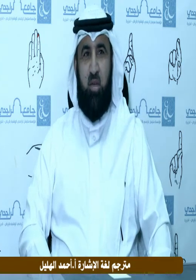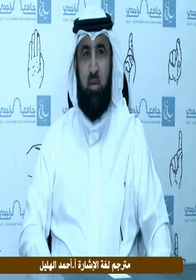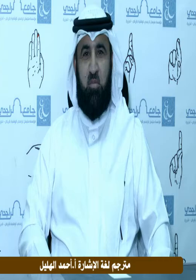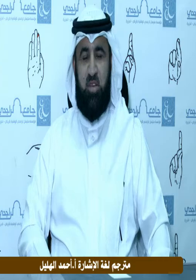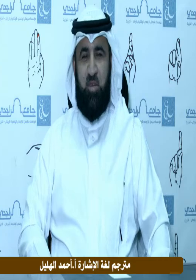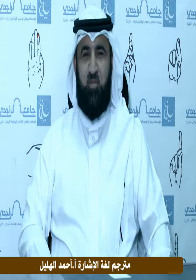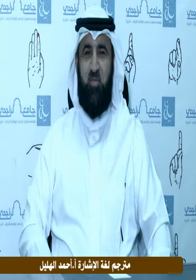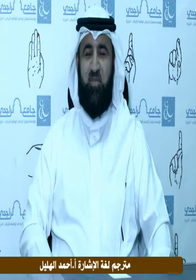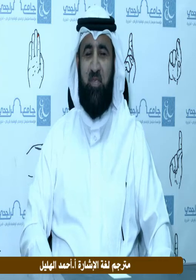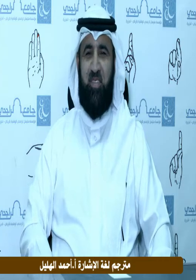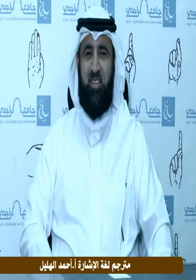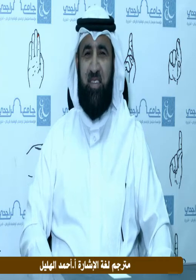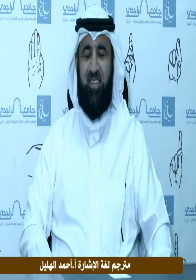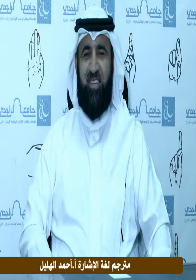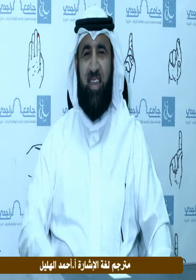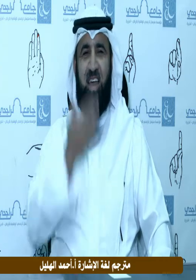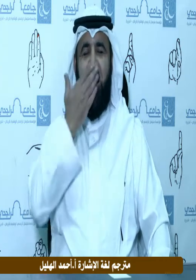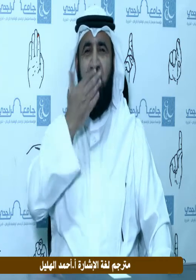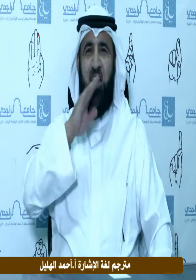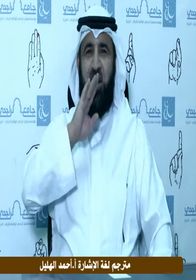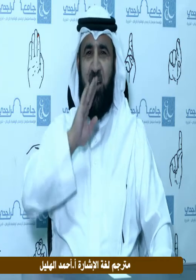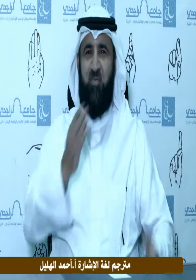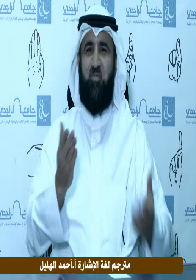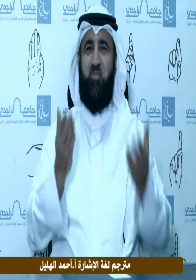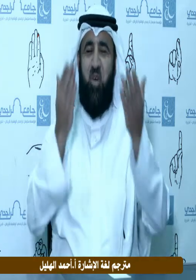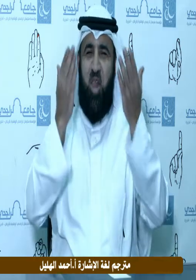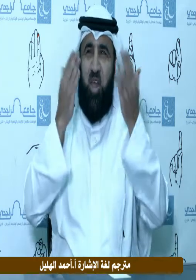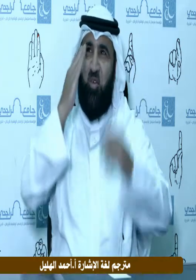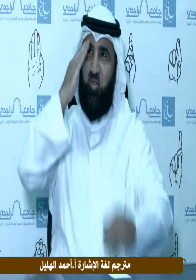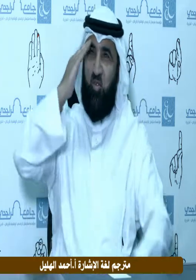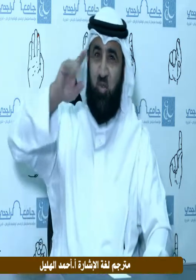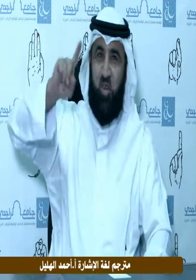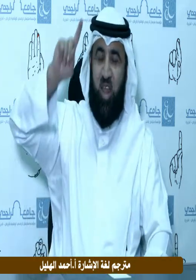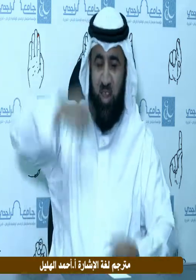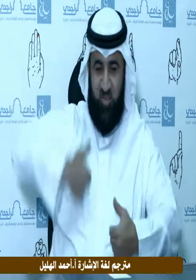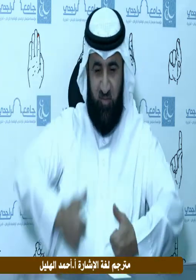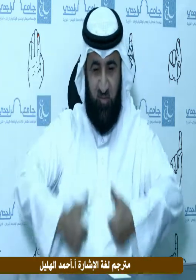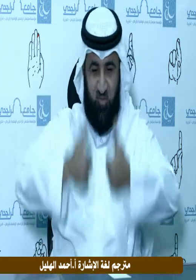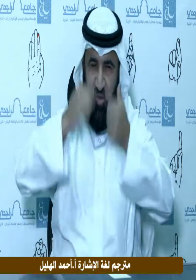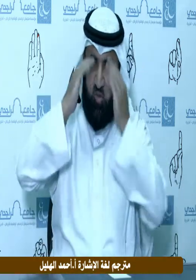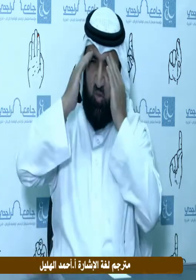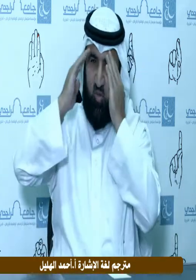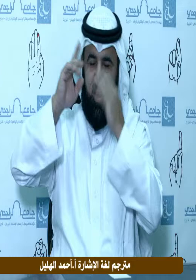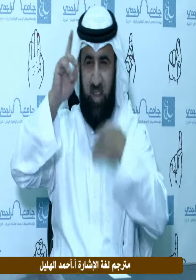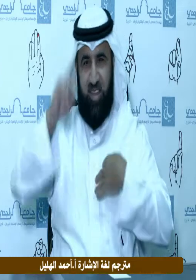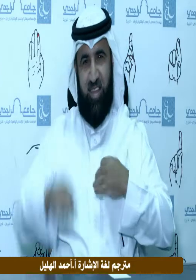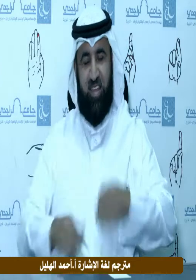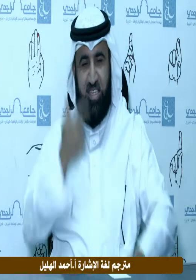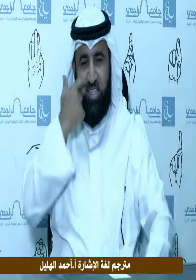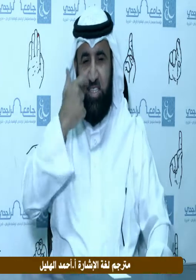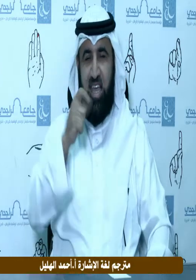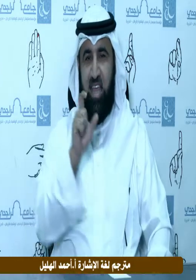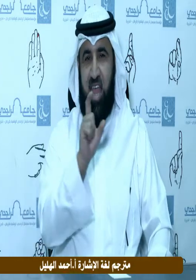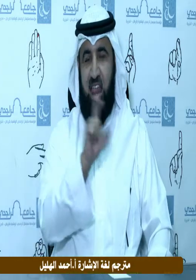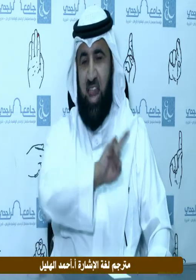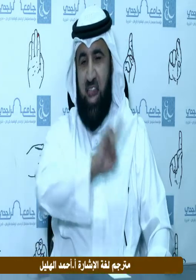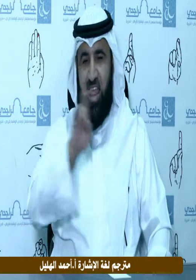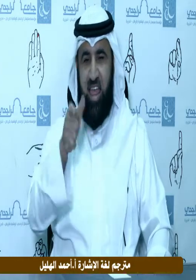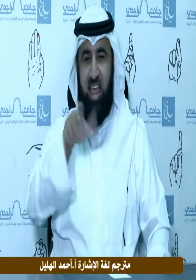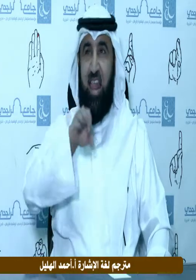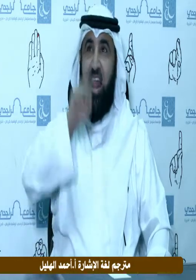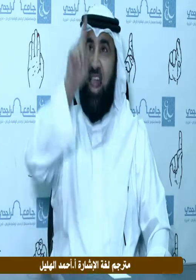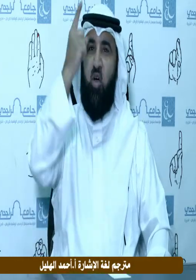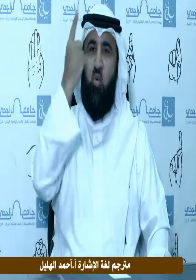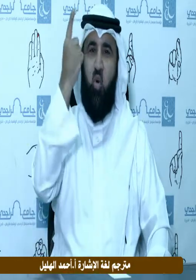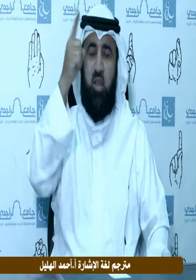الحمد لله على إحسانه والشكر له على توفيقه وامتنانه وأشهد أن لا إله إلا الله